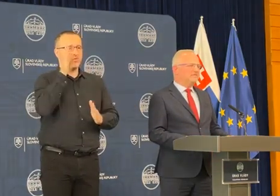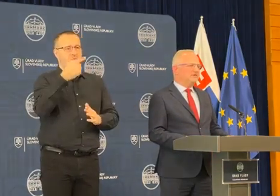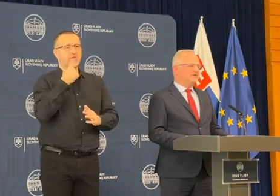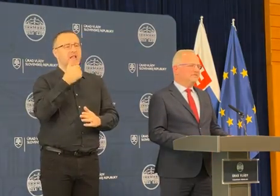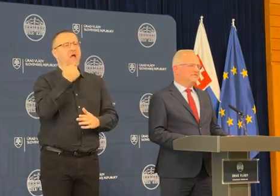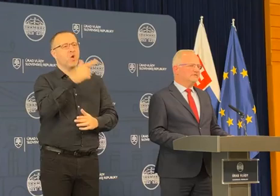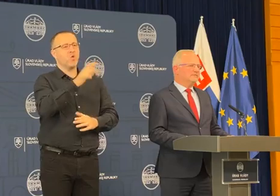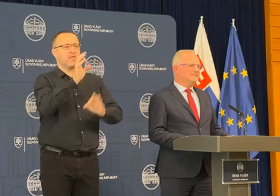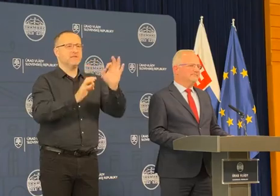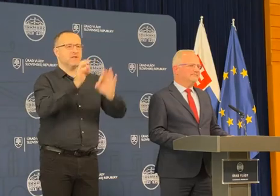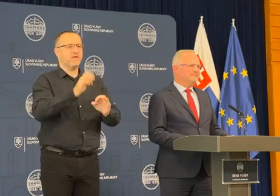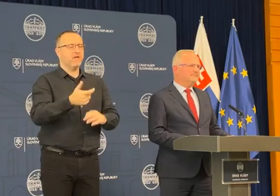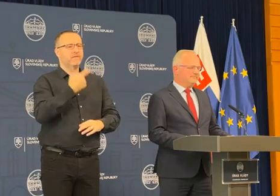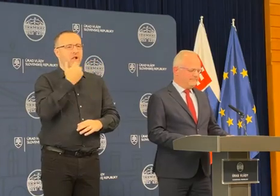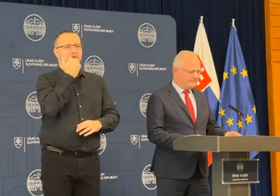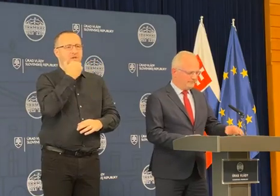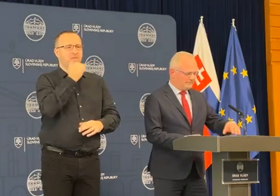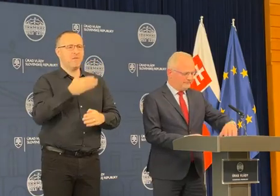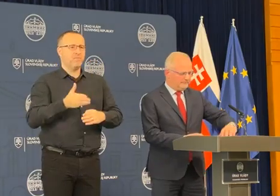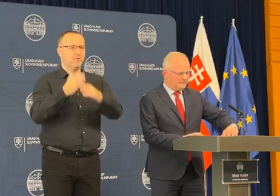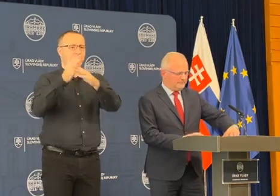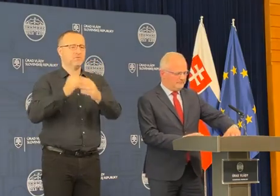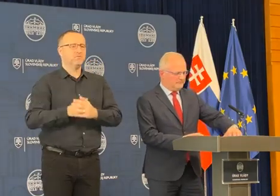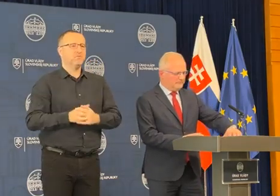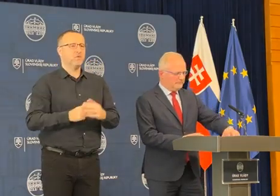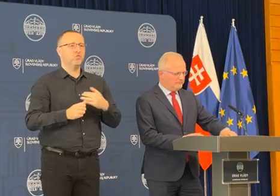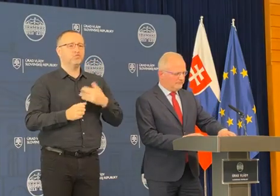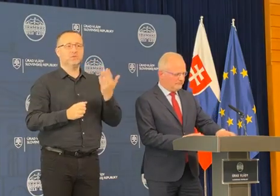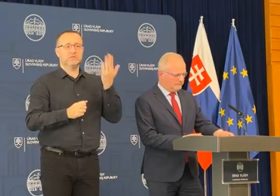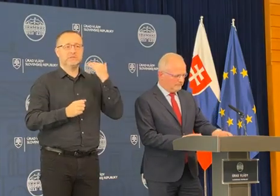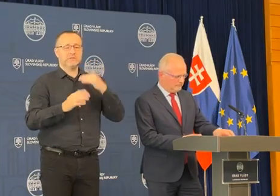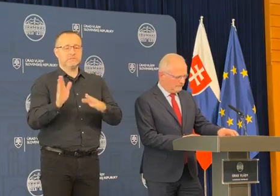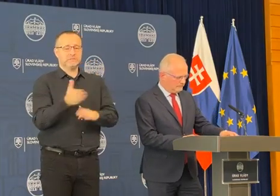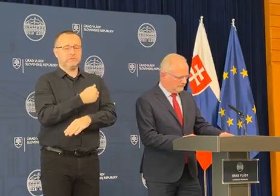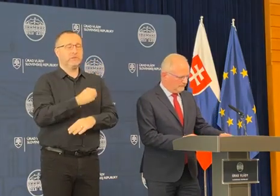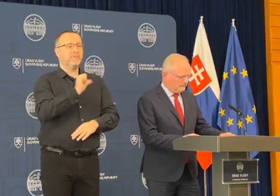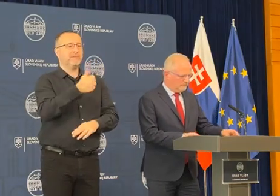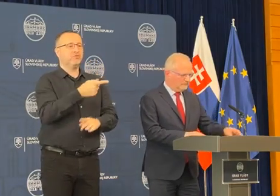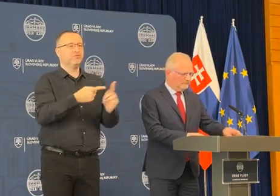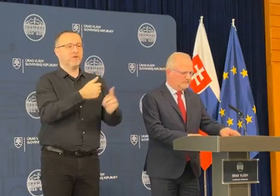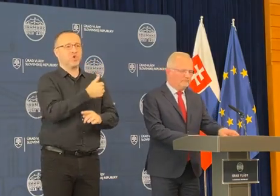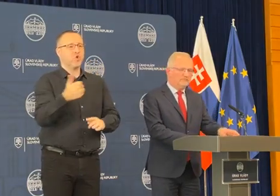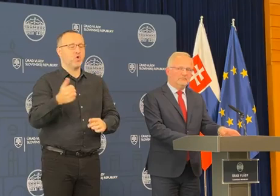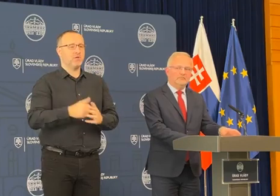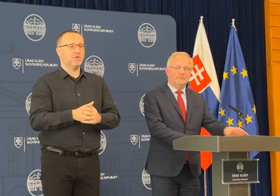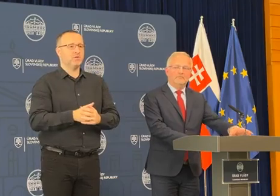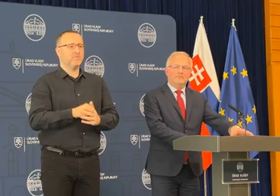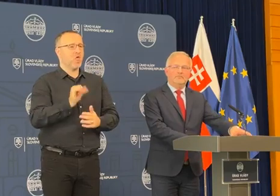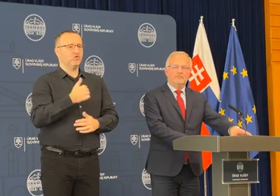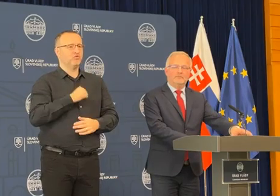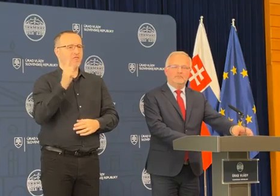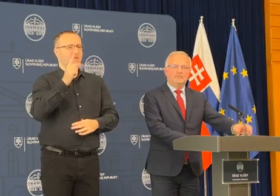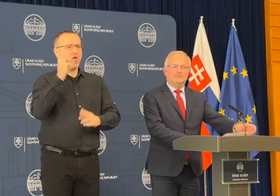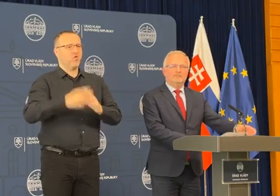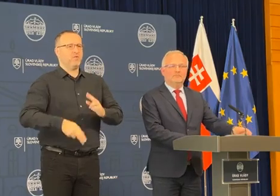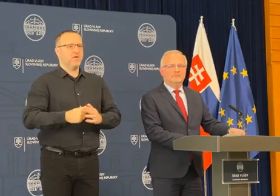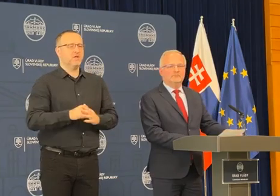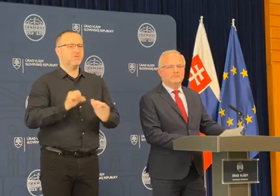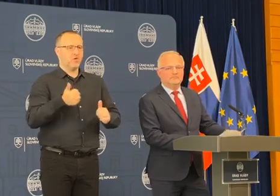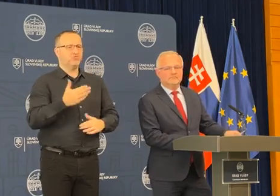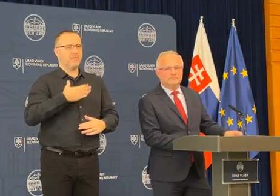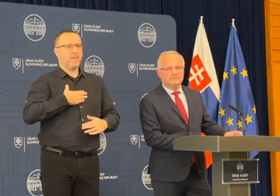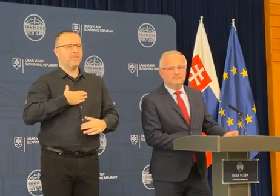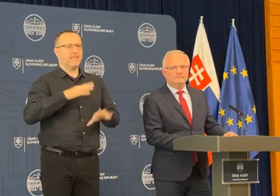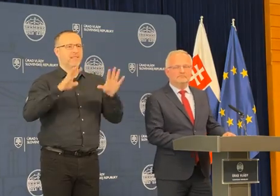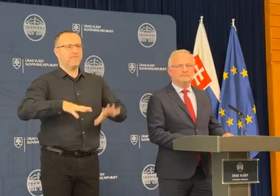nastavení pre tie väčšie firmy. Máme za sebou prvý kvartál, čiže nie sme ešte zďaleka na konci. Máme pred sebou